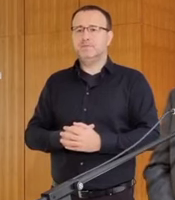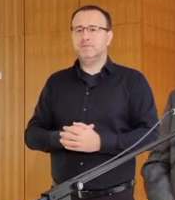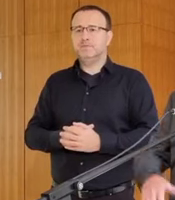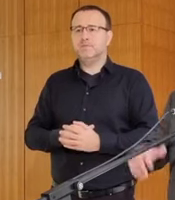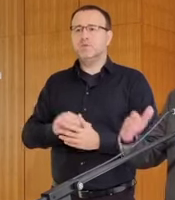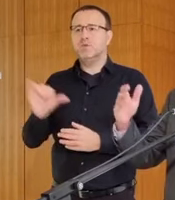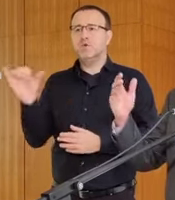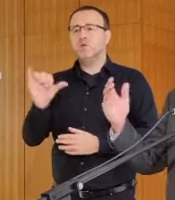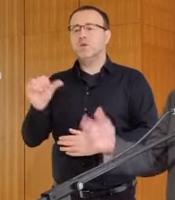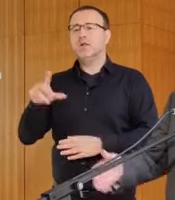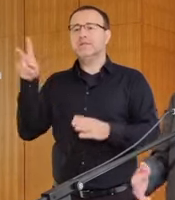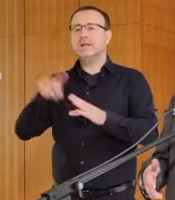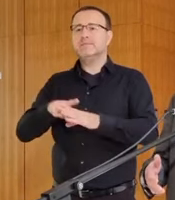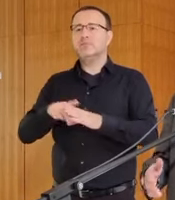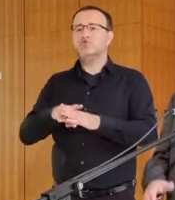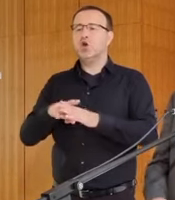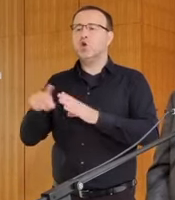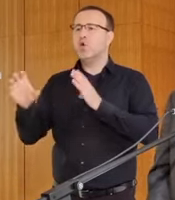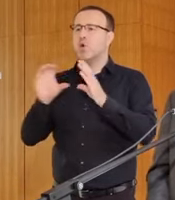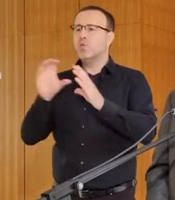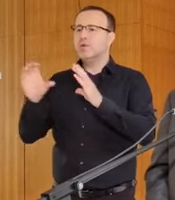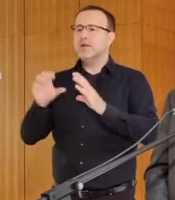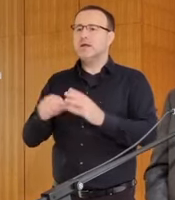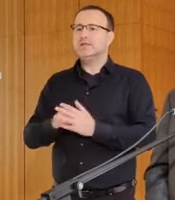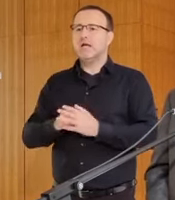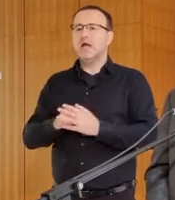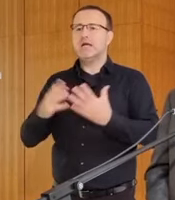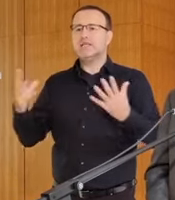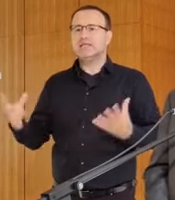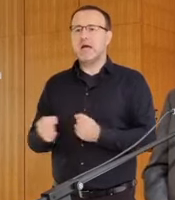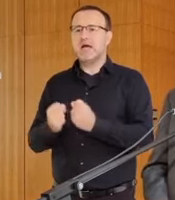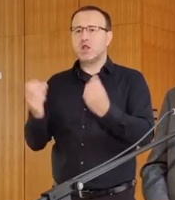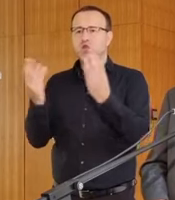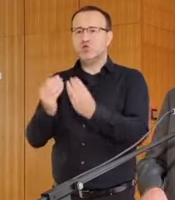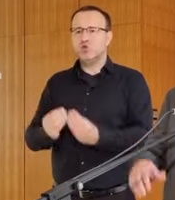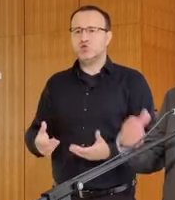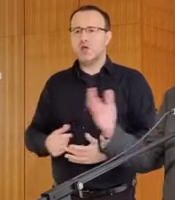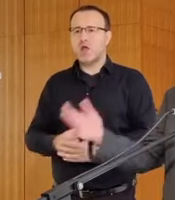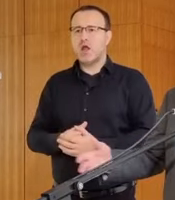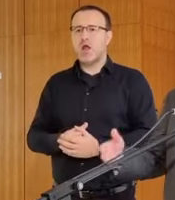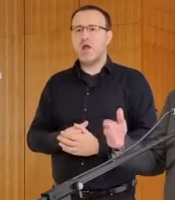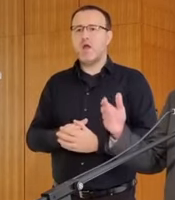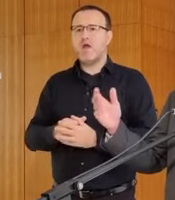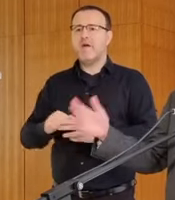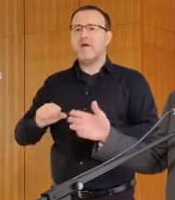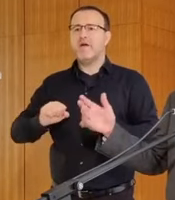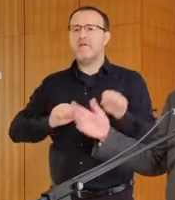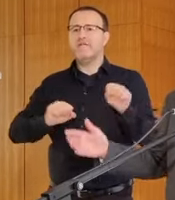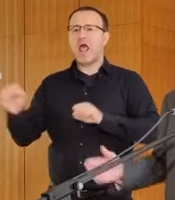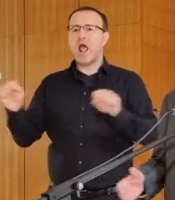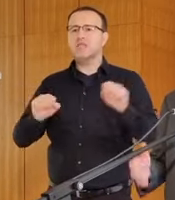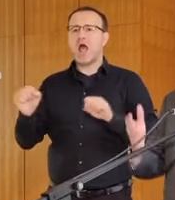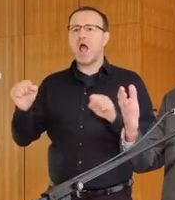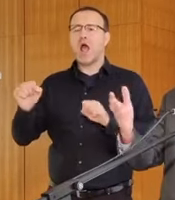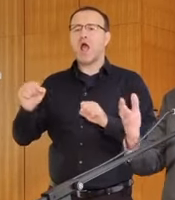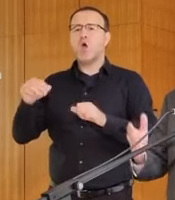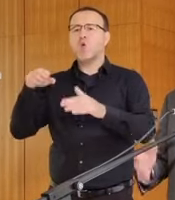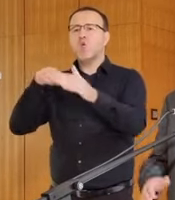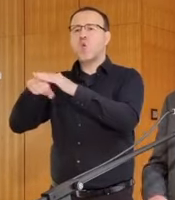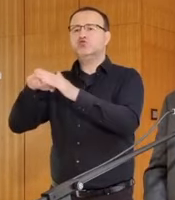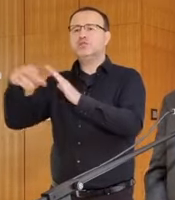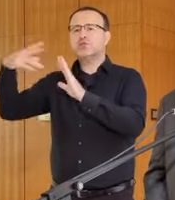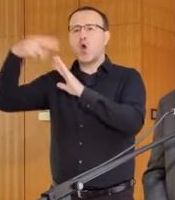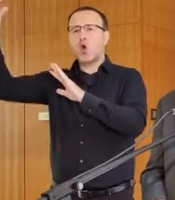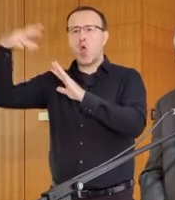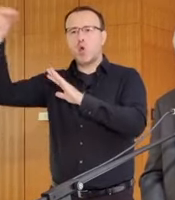ktoré zabezpočujú komunikáciu, záchranný zložiek, vládny cloud a tak ďalej. Pokiaľ ide o